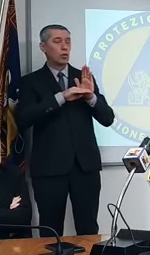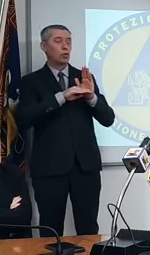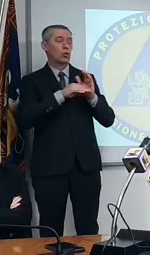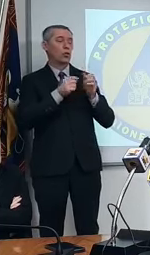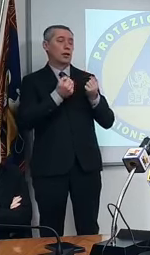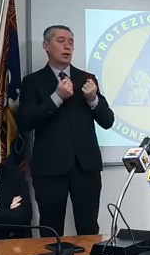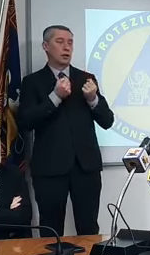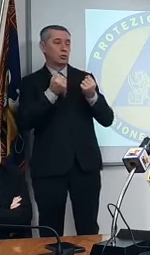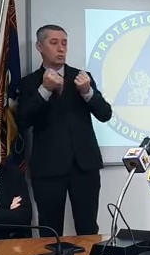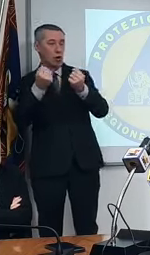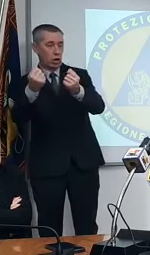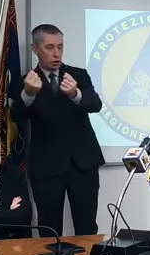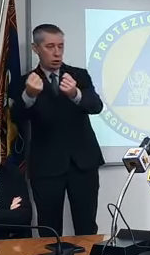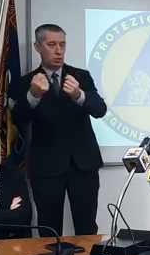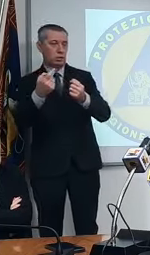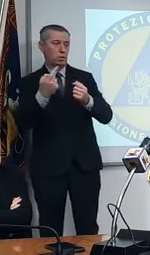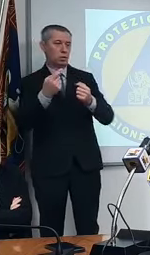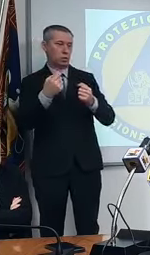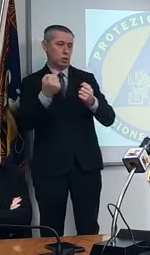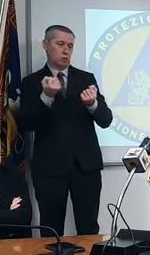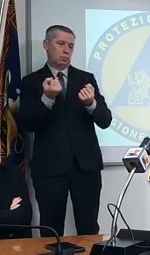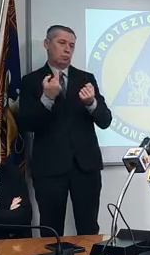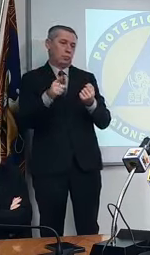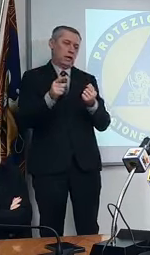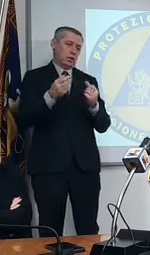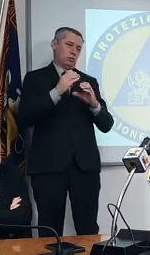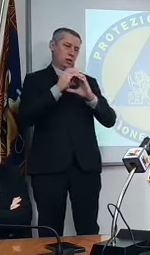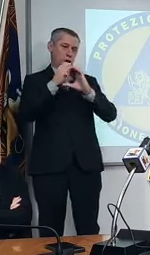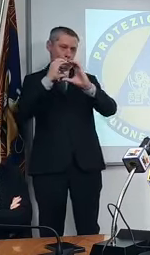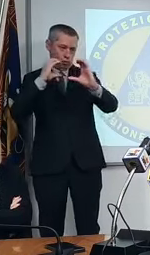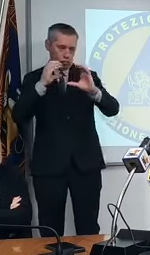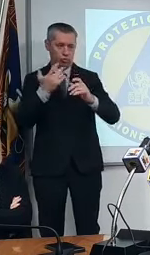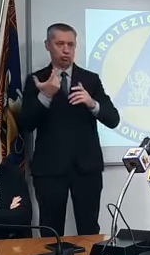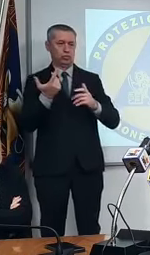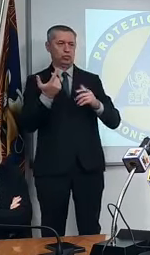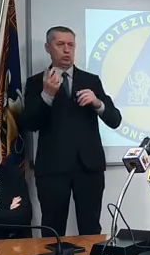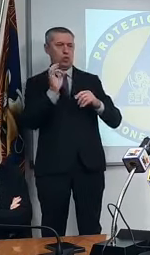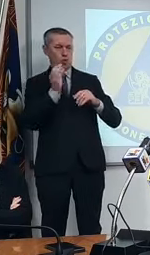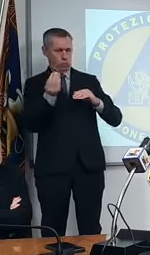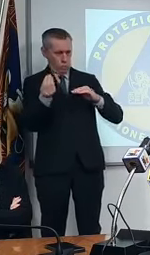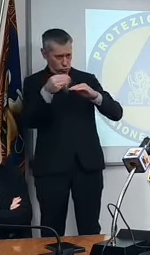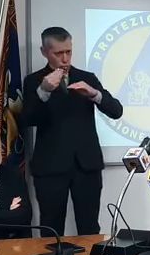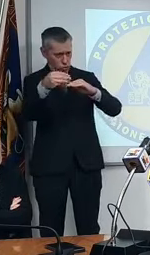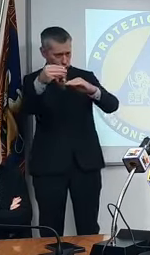stato potenziato per il trasporto pubblico locale e in che misura?